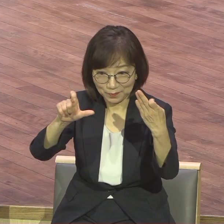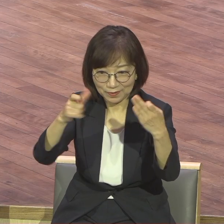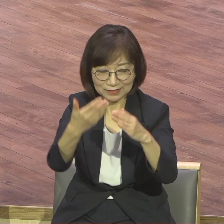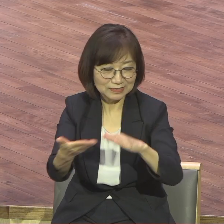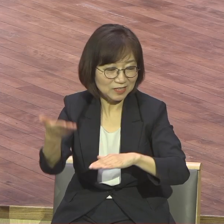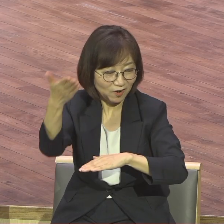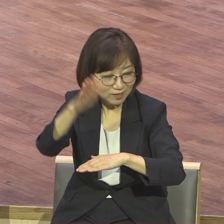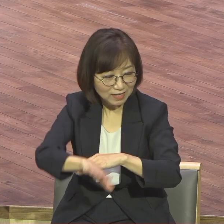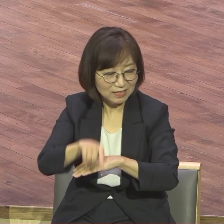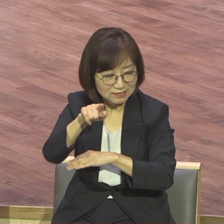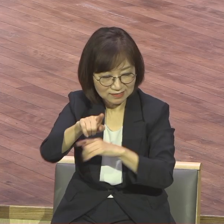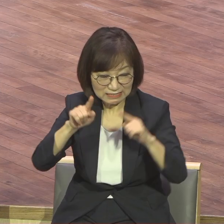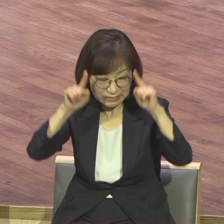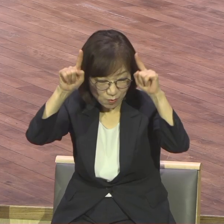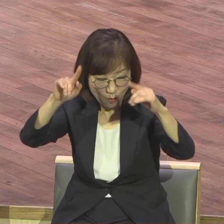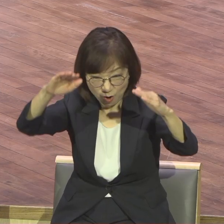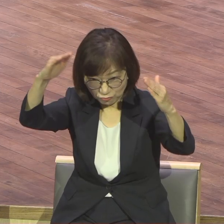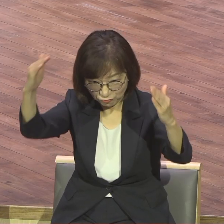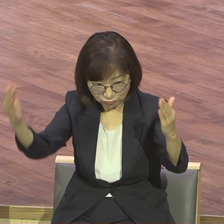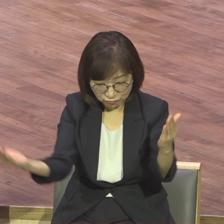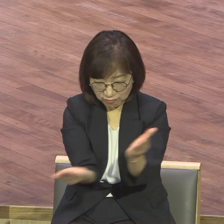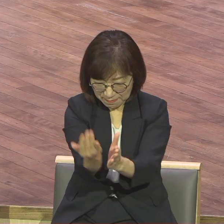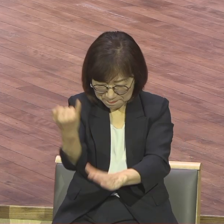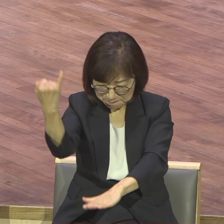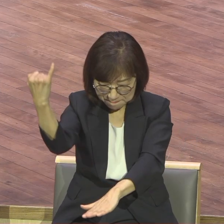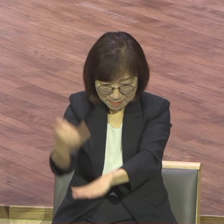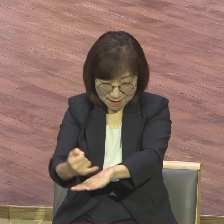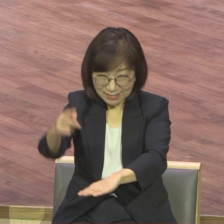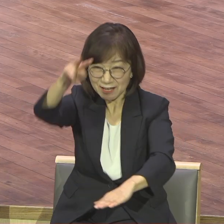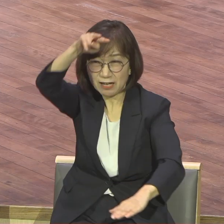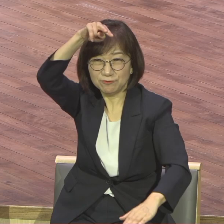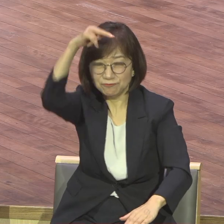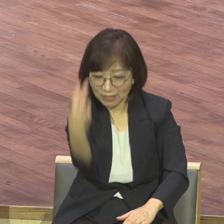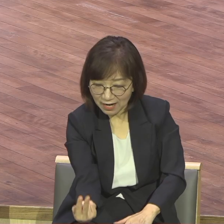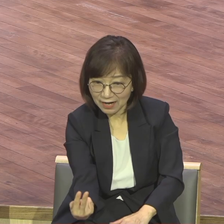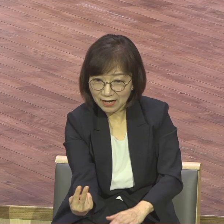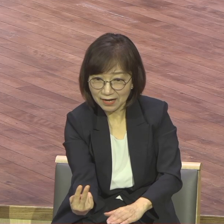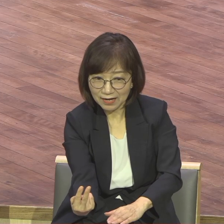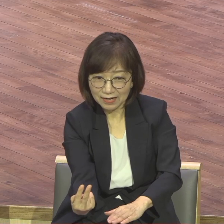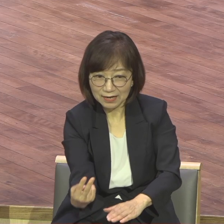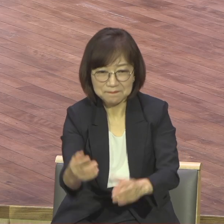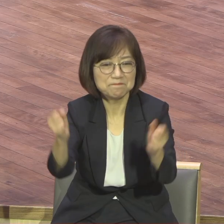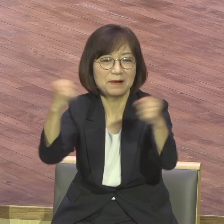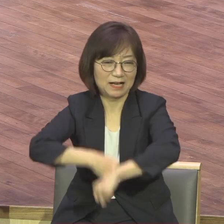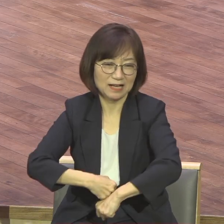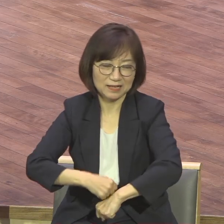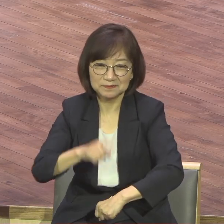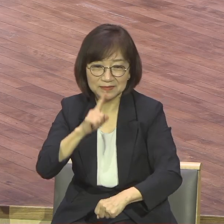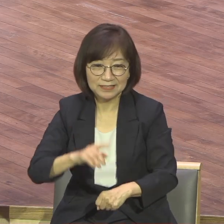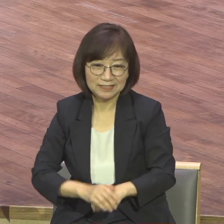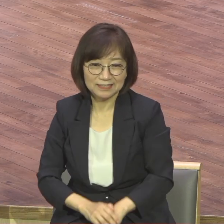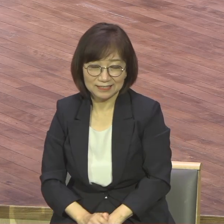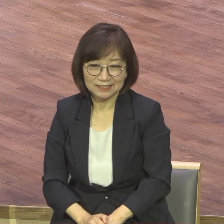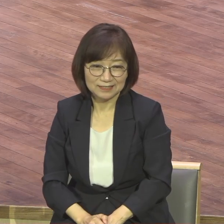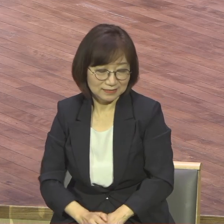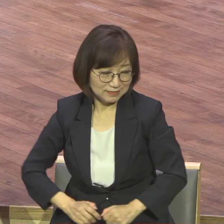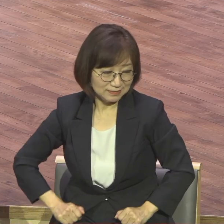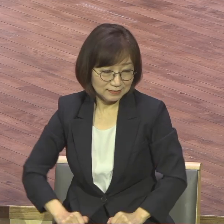서울 곧 구덩이 맨 밑에 떨어짐을 당하리라 나 중심의